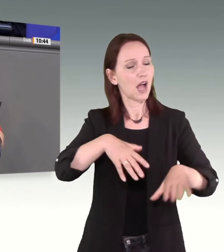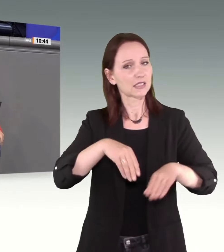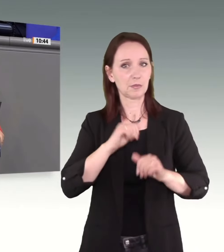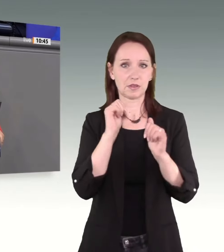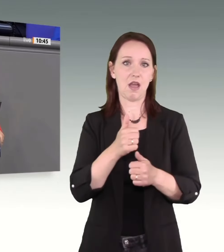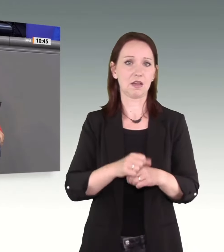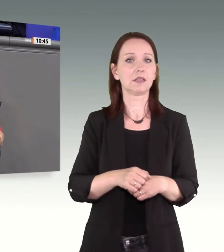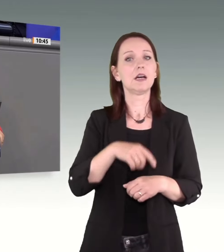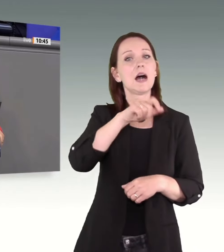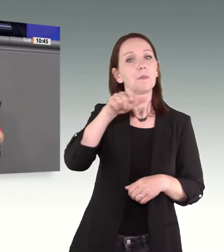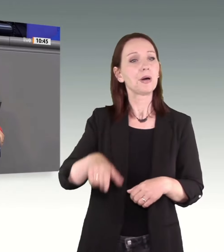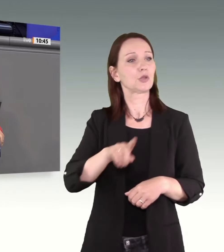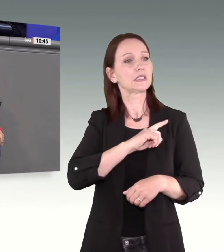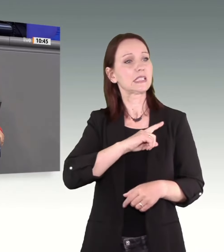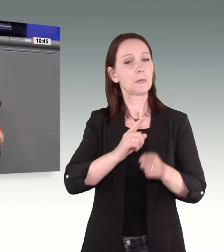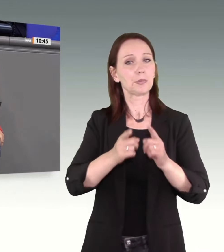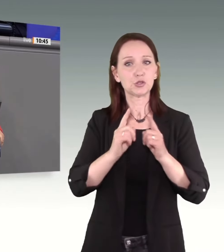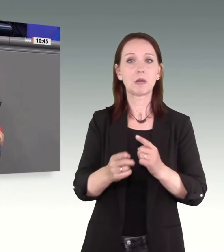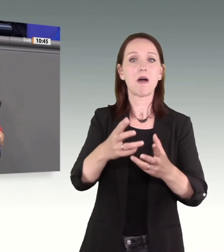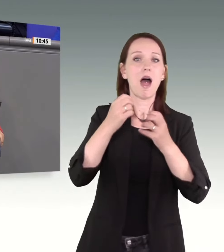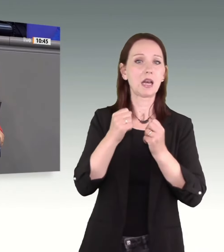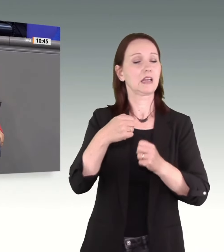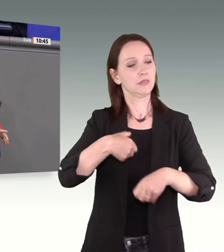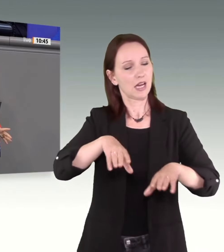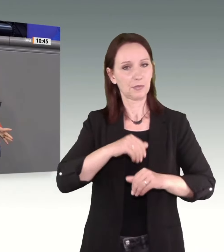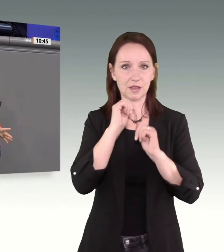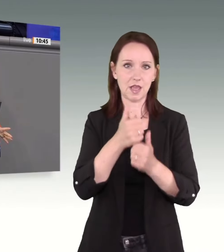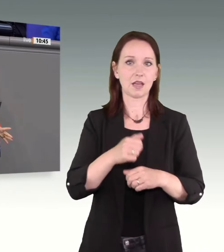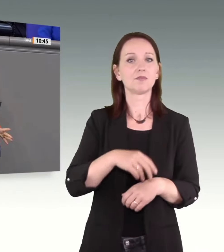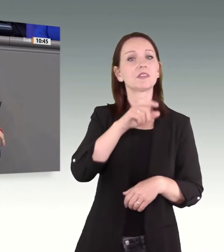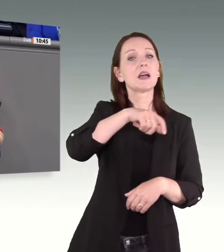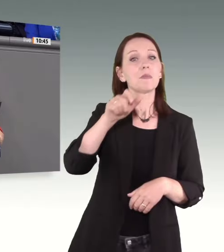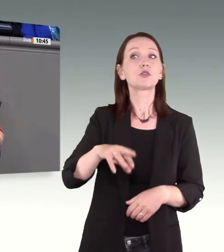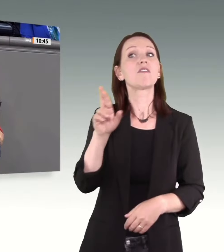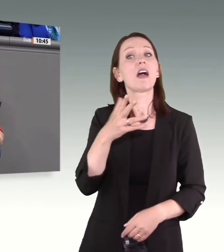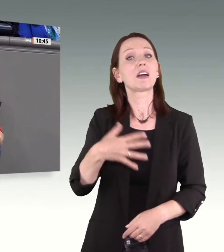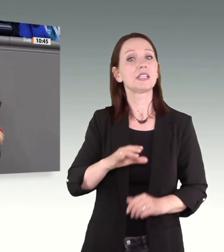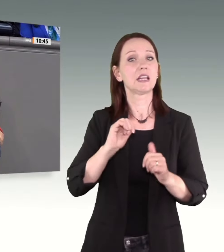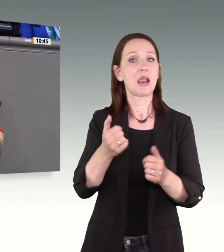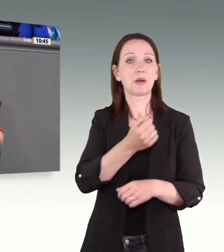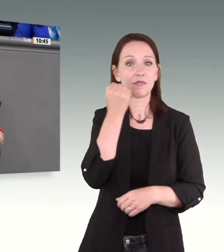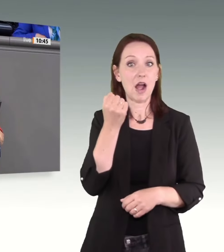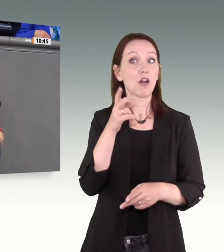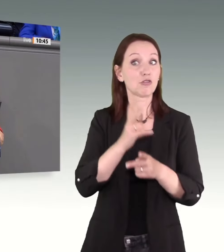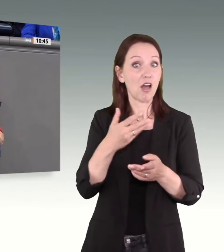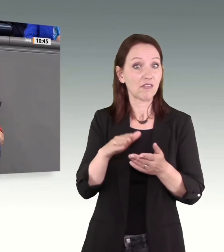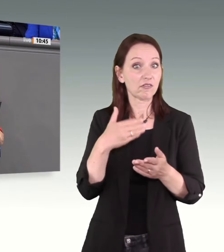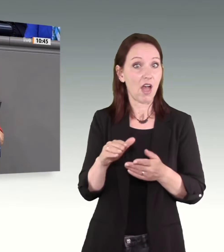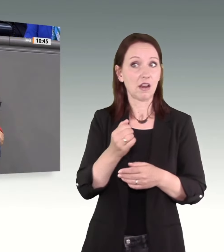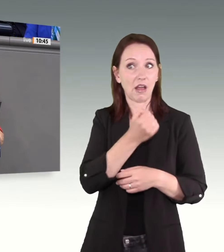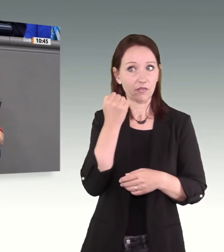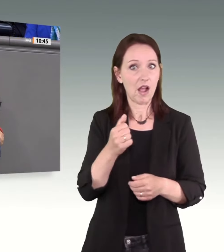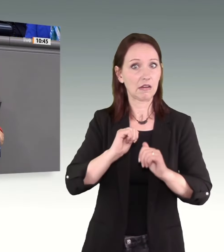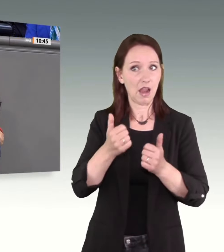jede Person, die schon einmal von Gewalt betroffen war oder sie noch immer erleben muss, möchte ich klar sagen, wir stehen eng